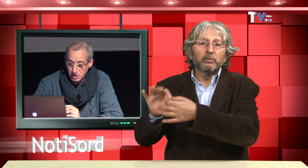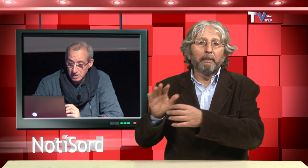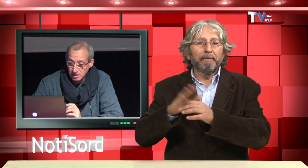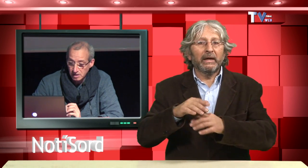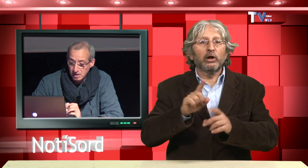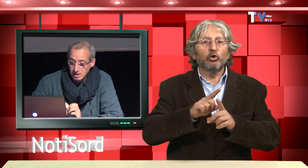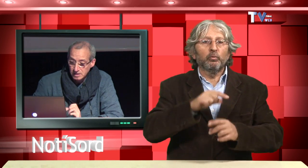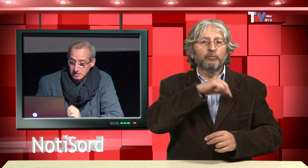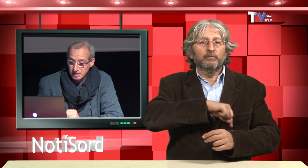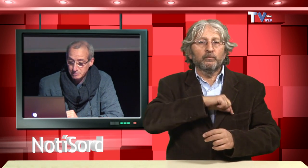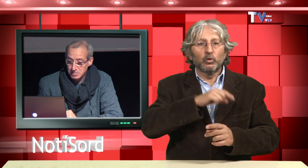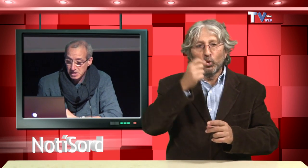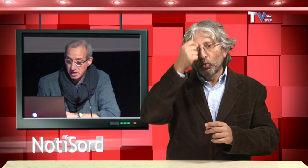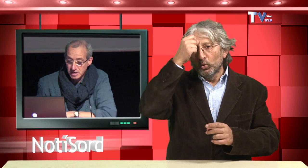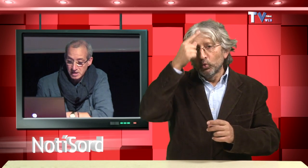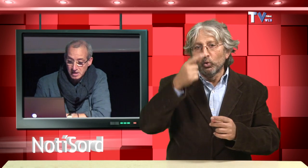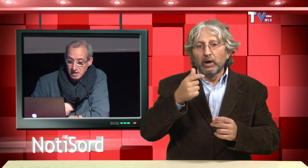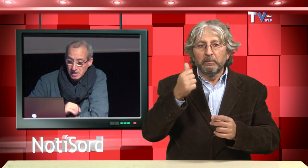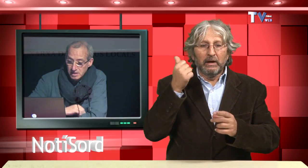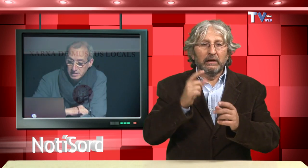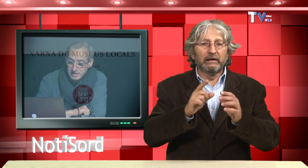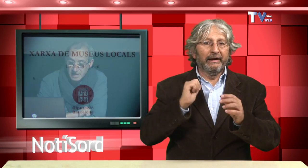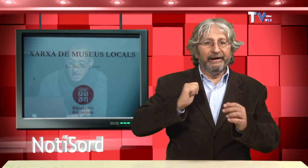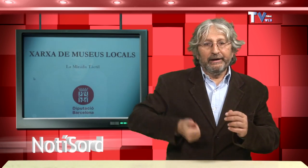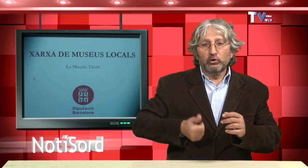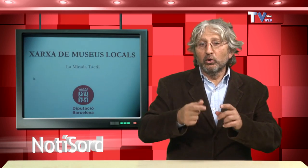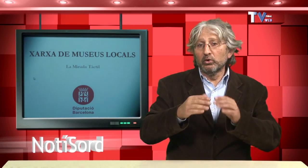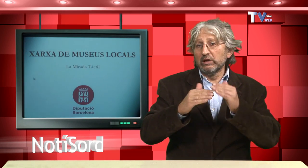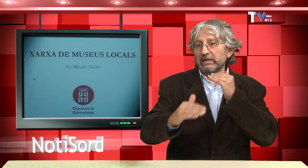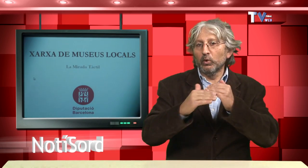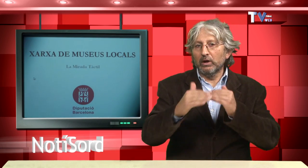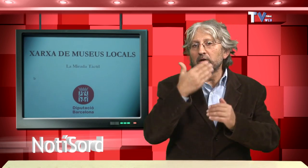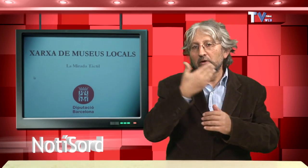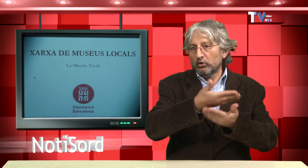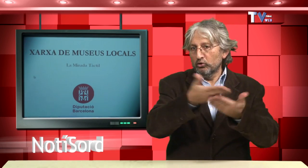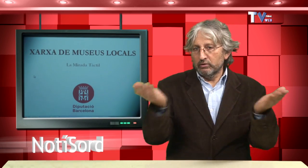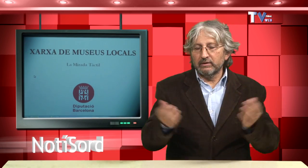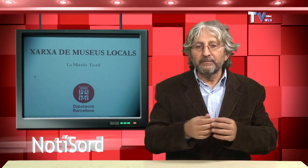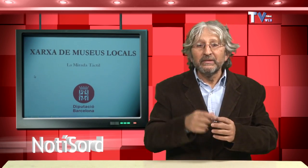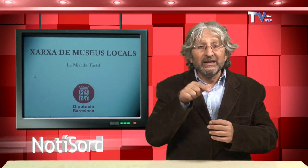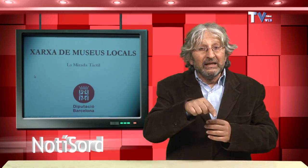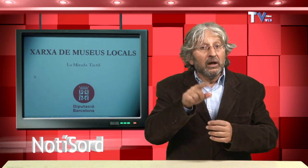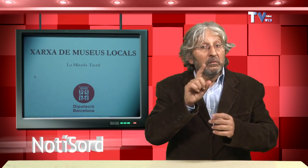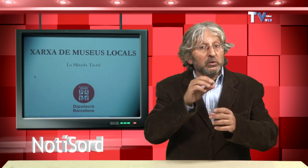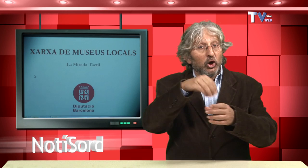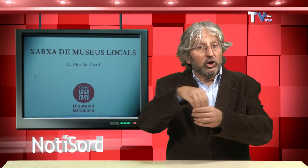facilitar l'accés de diferents canals de percepció, amb l'objectiu que els visitants puguin escollir de forma plenament